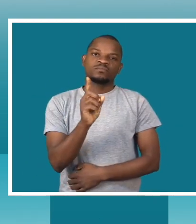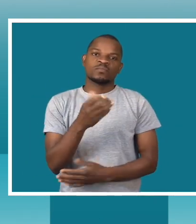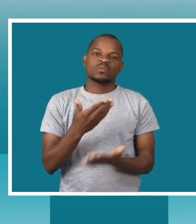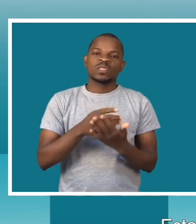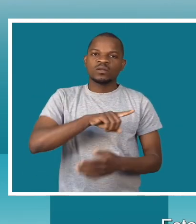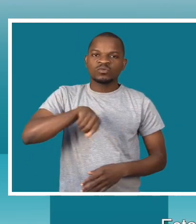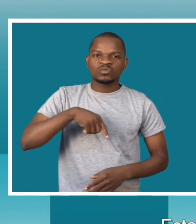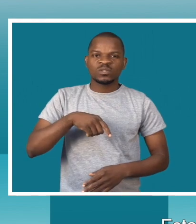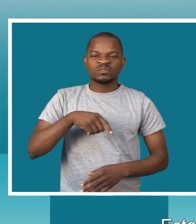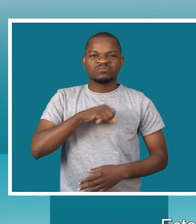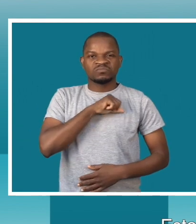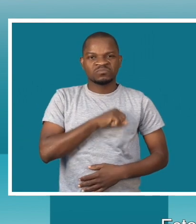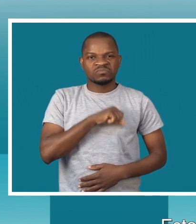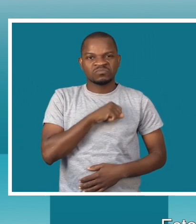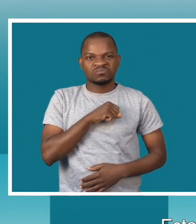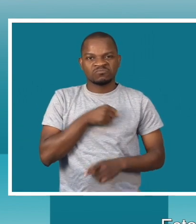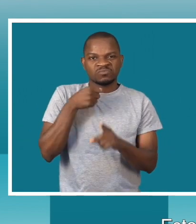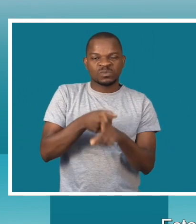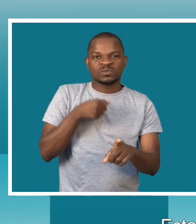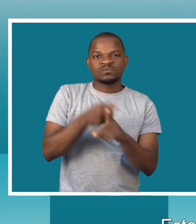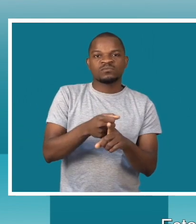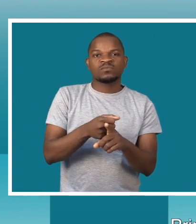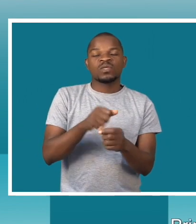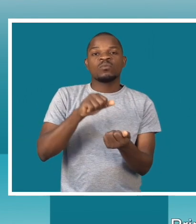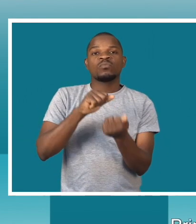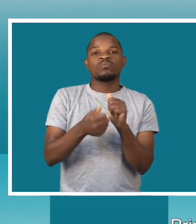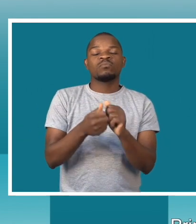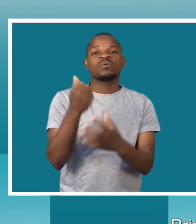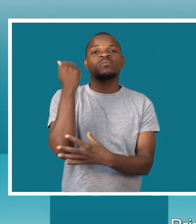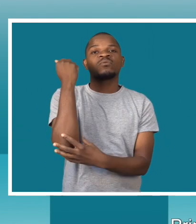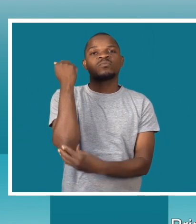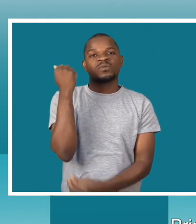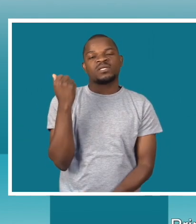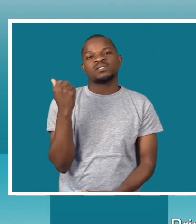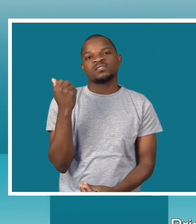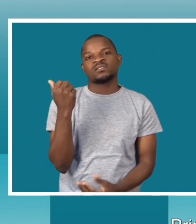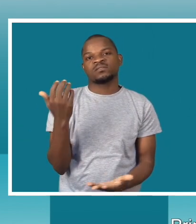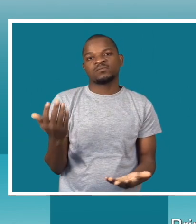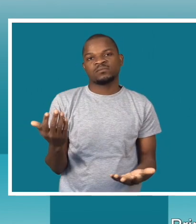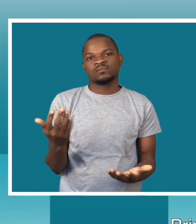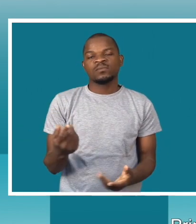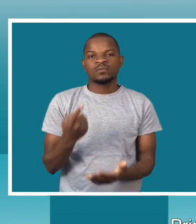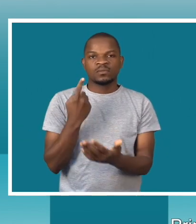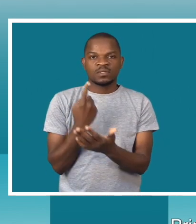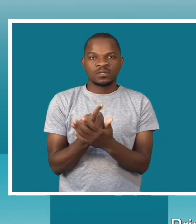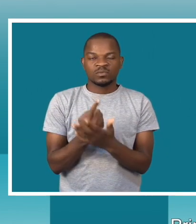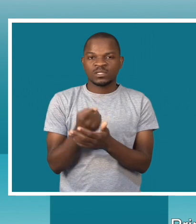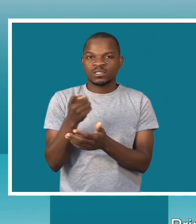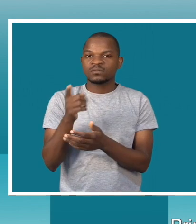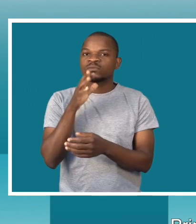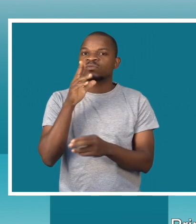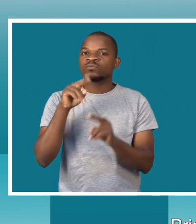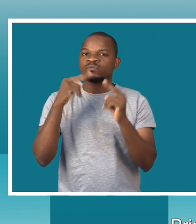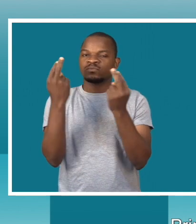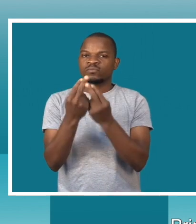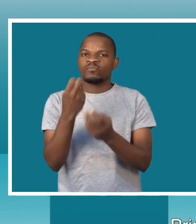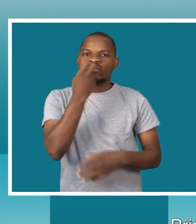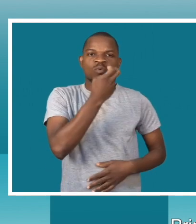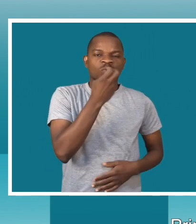Estamos a lutar contra a fome. Então, a primeira coisa é o que poder fazer é arranjar-se lugar para esse